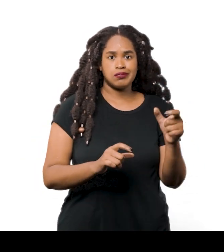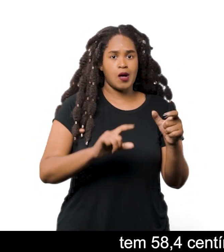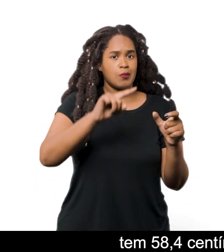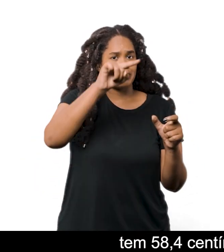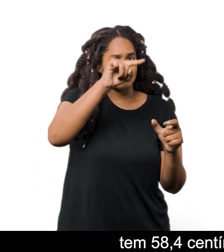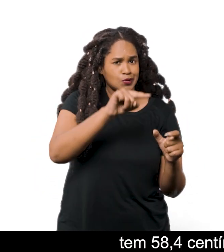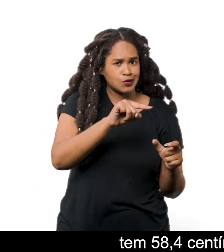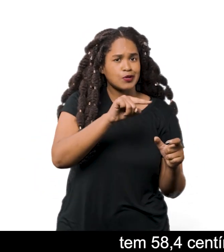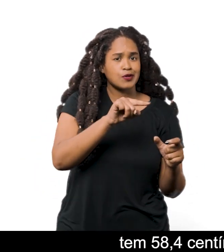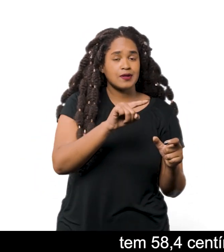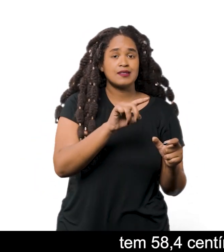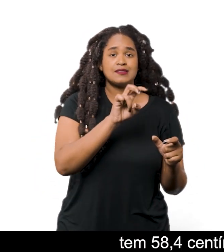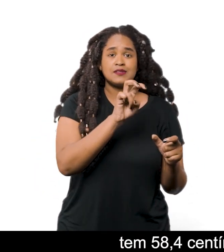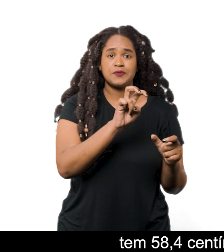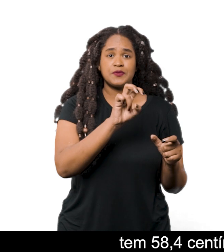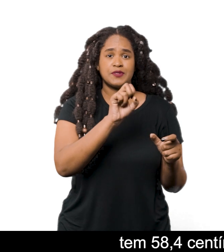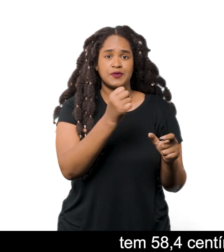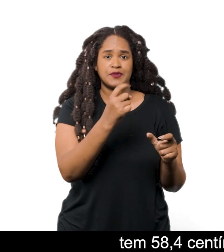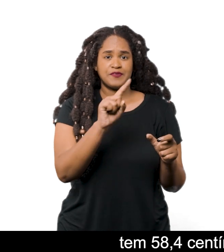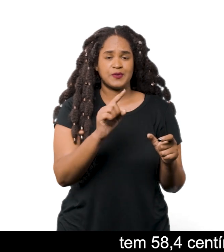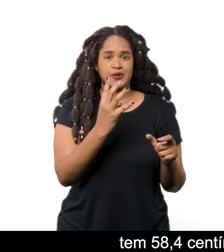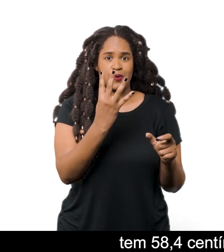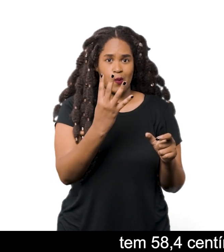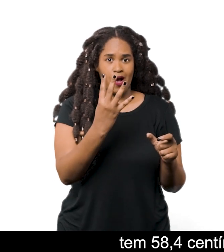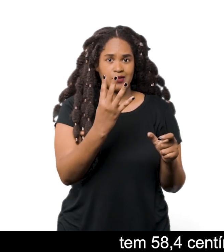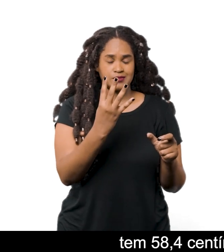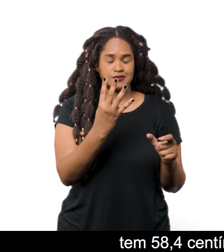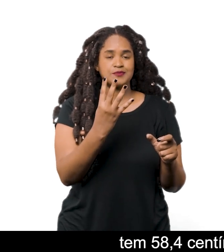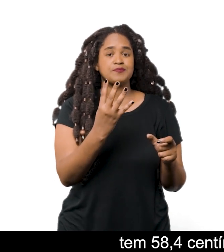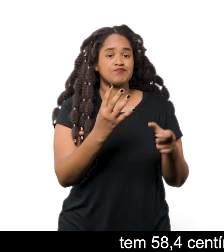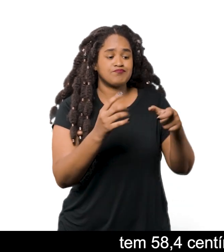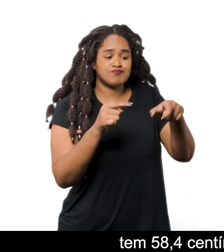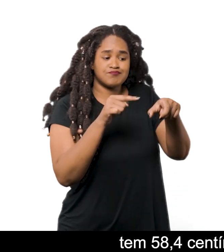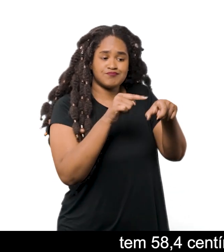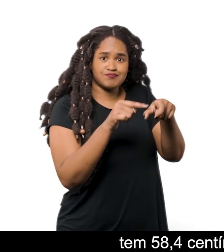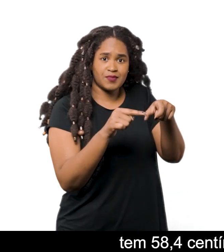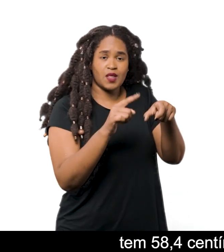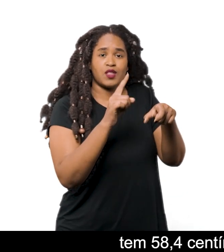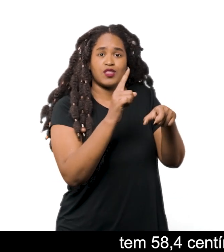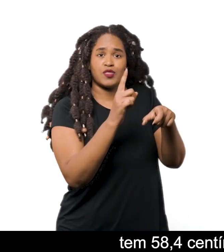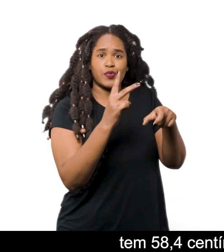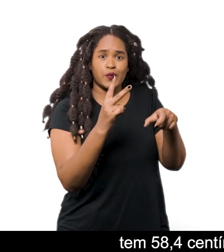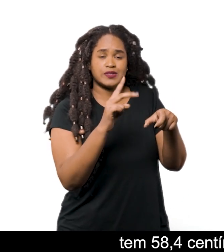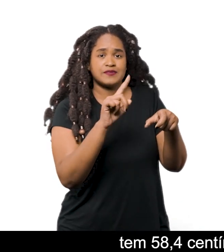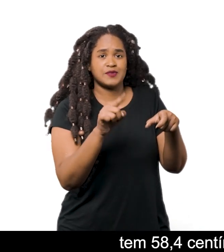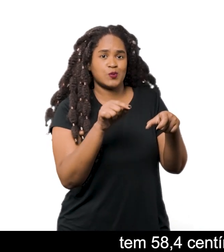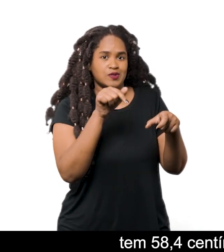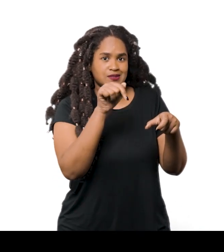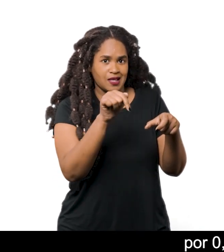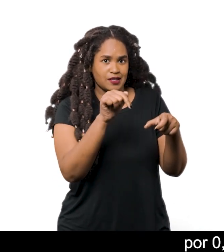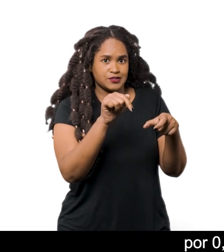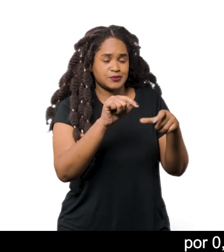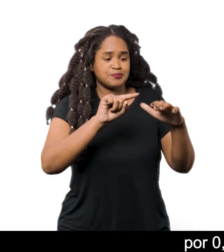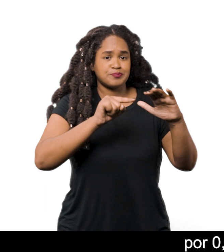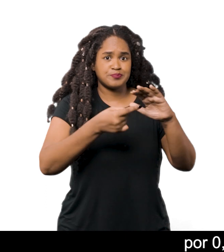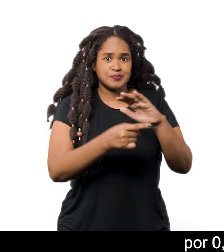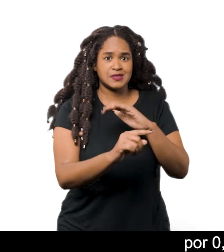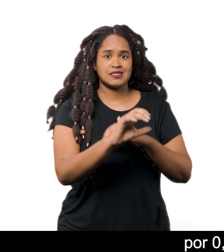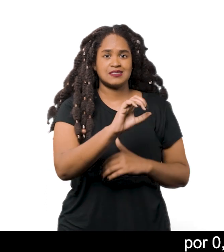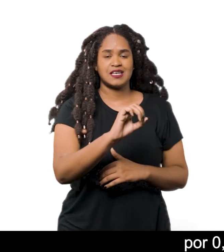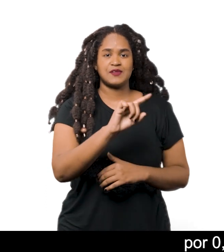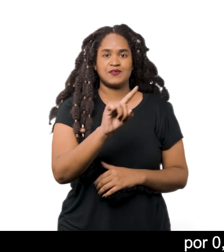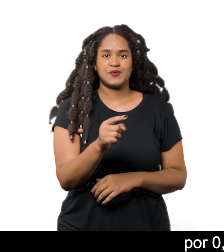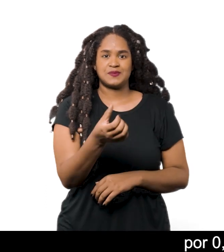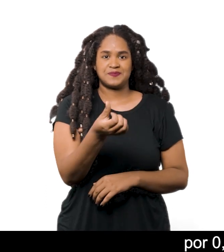sua vez, tem 58,4 cm de comprimento por 12,7 de largura por 0